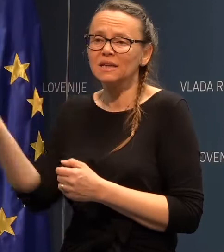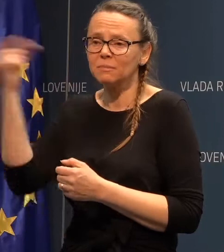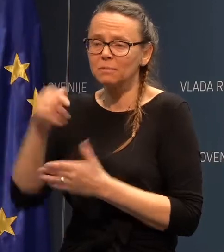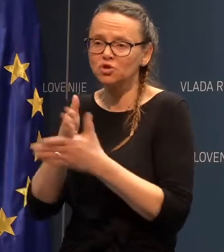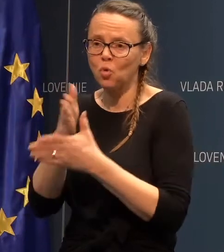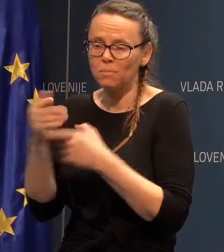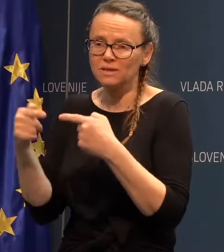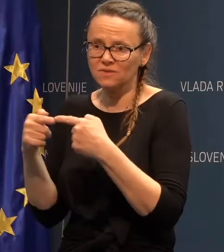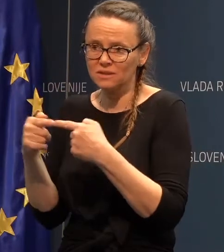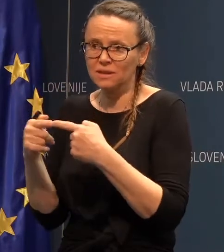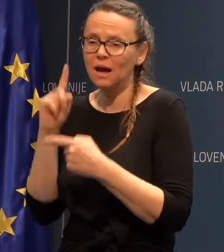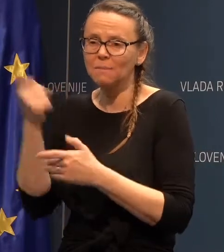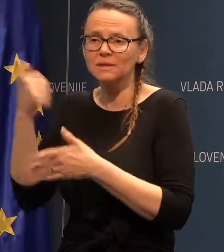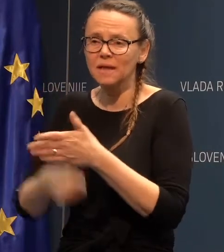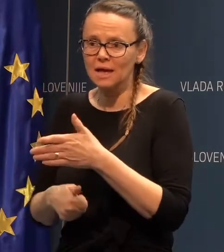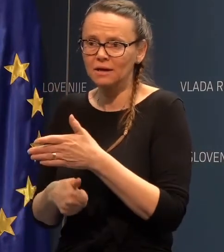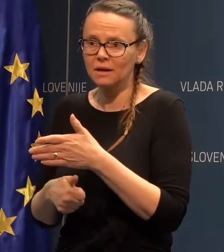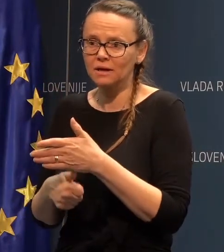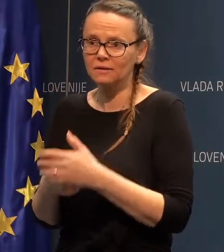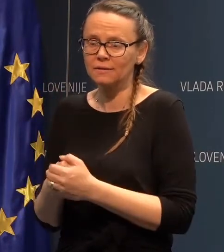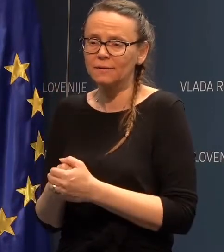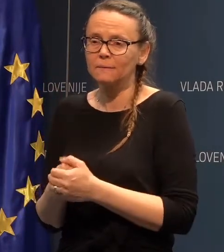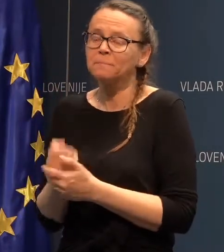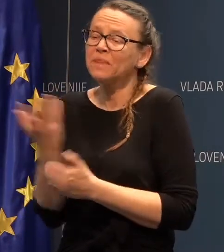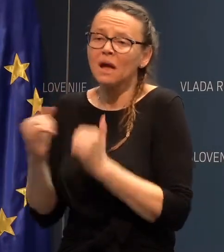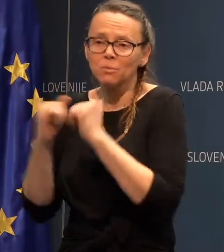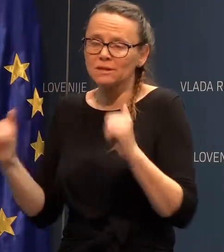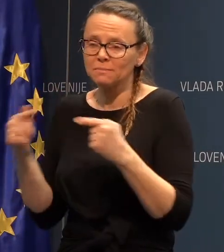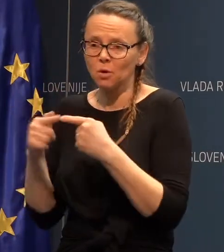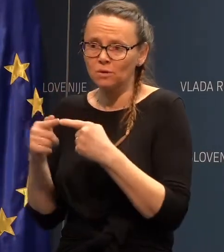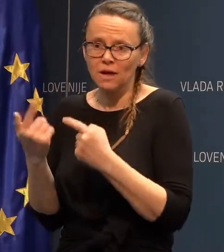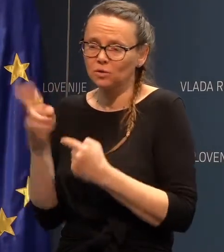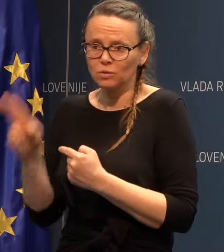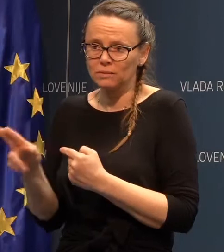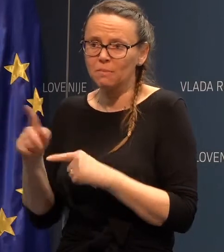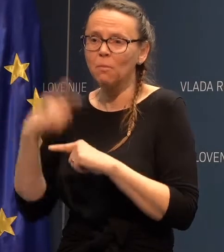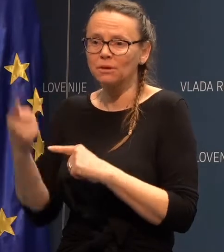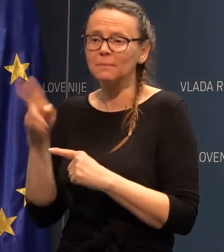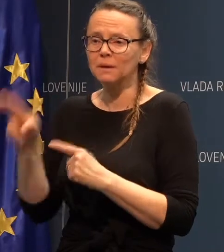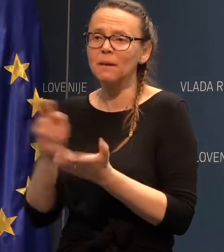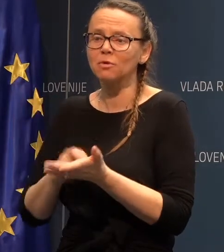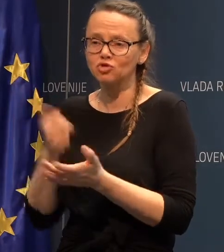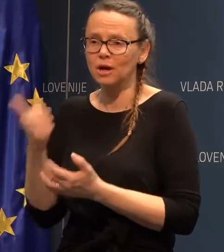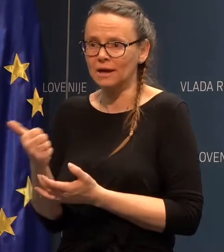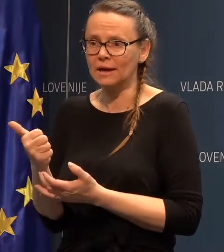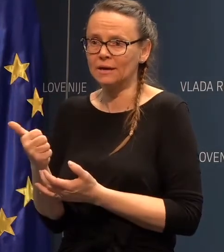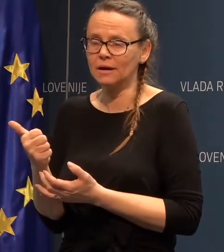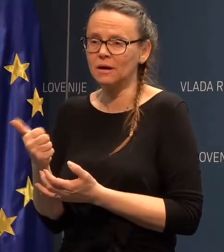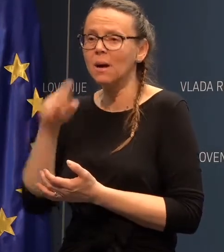mesto s tem, vendar za enkrat nekih posebnih kontaktov nimamo. Potem imamo pa še enega